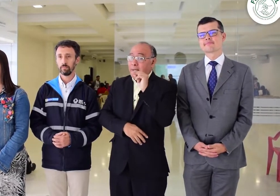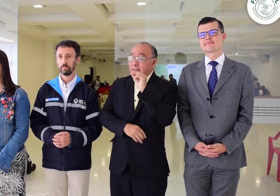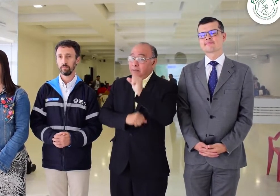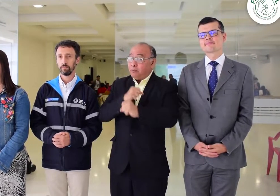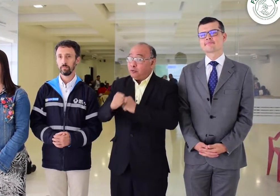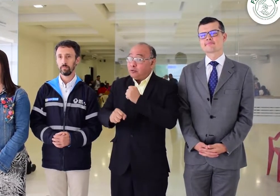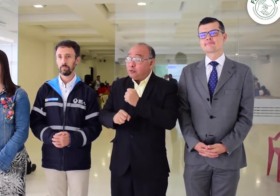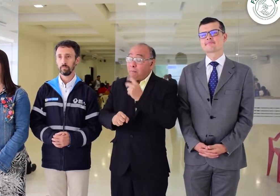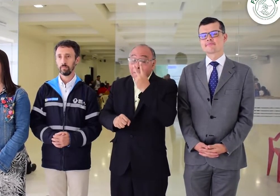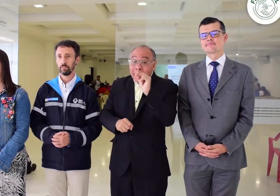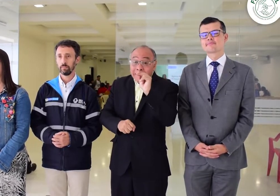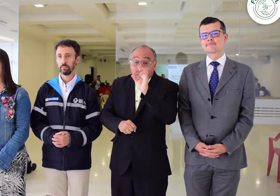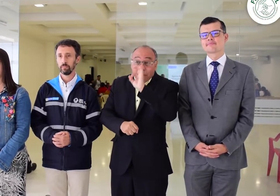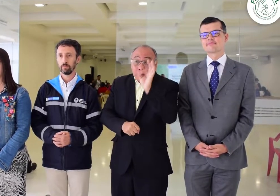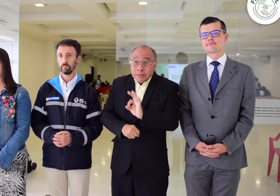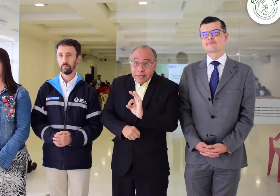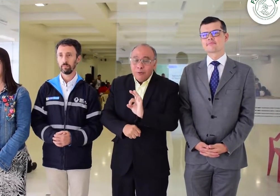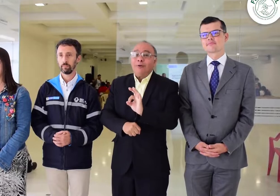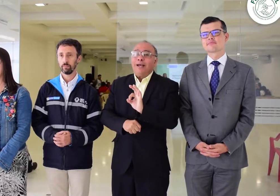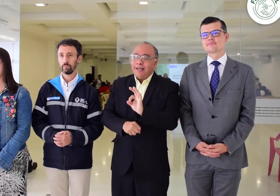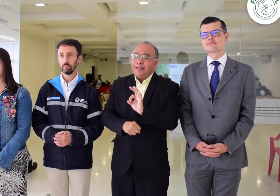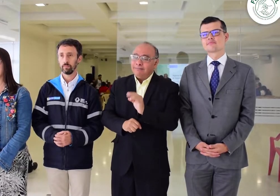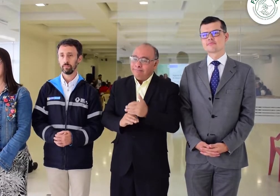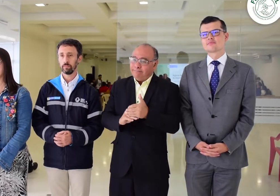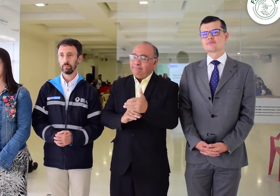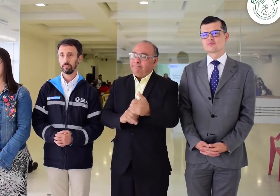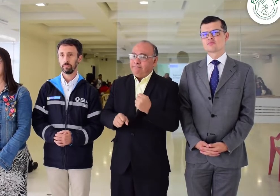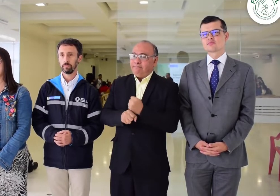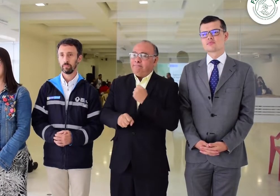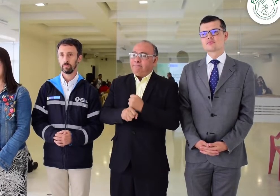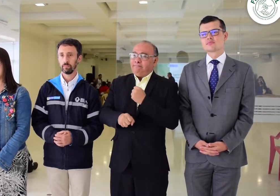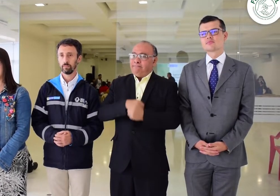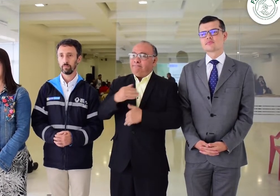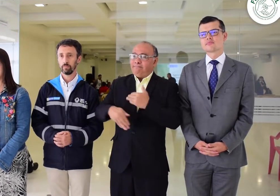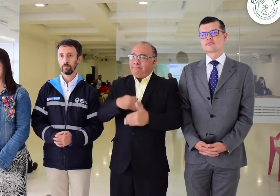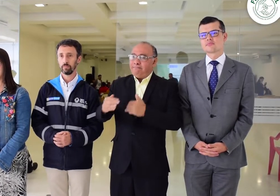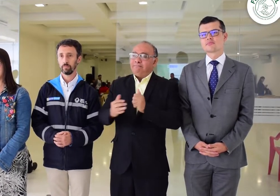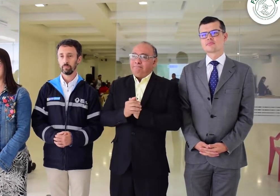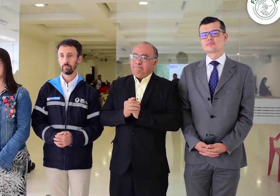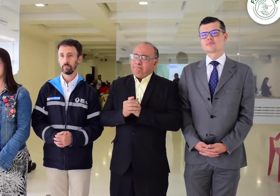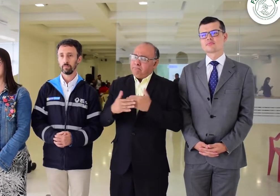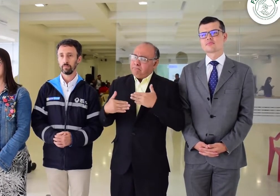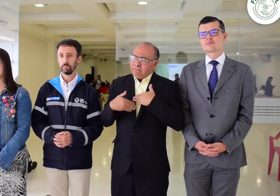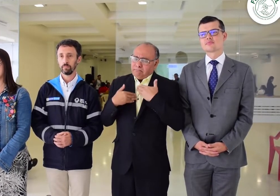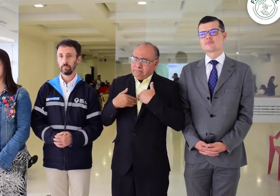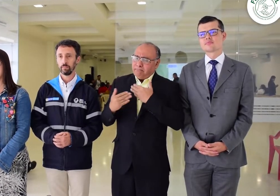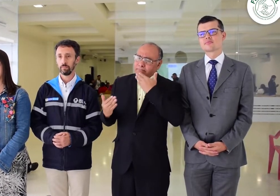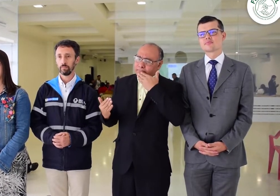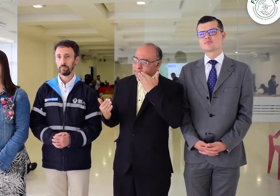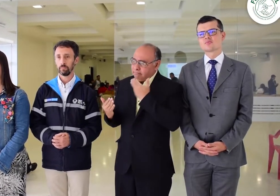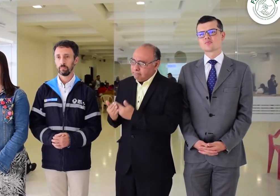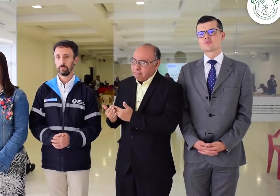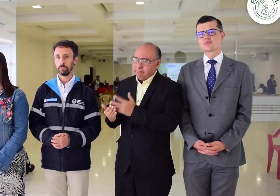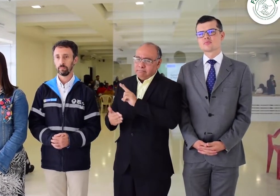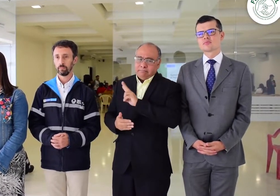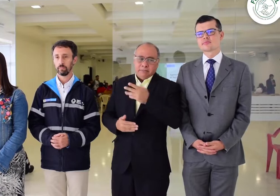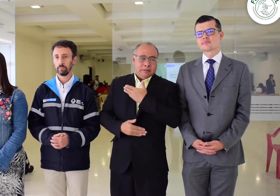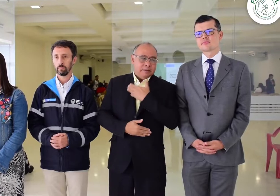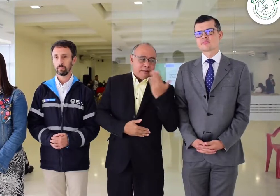Aún nos queda un 20% más de trabajo que viene más adelante. Nos sentimos muy contentos y queremos